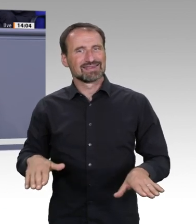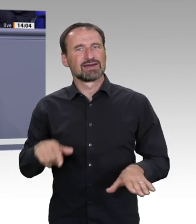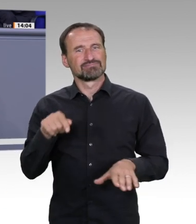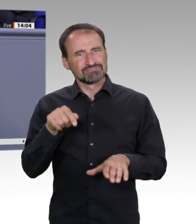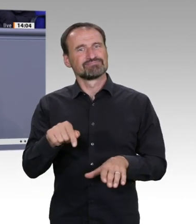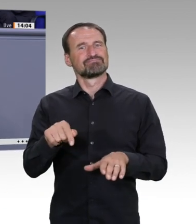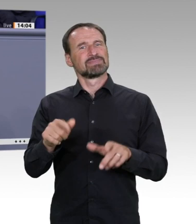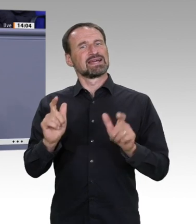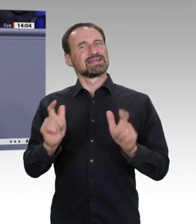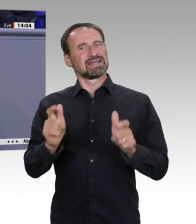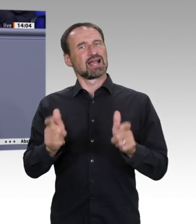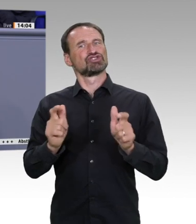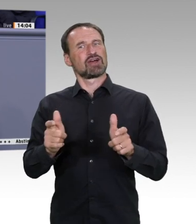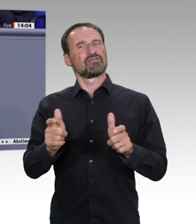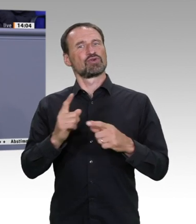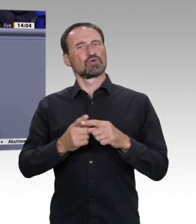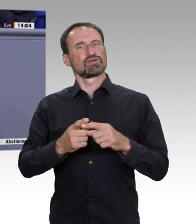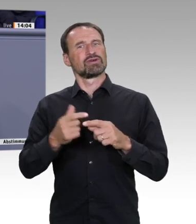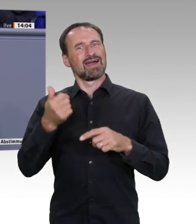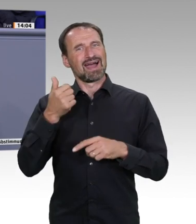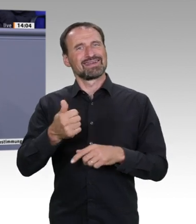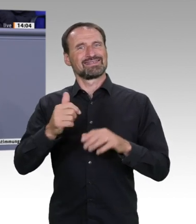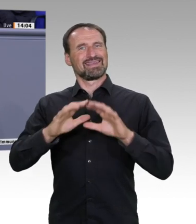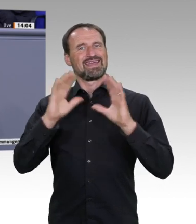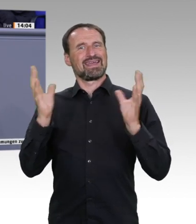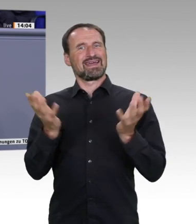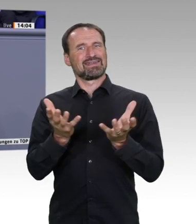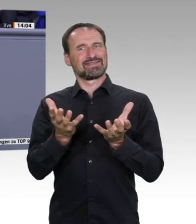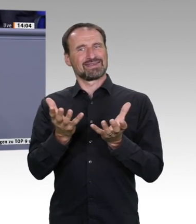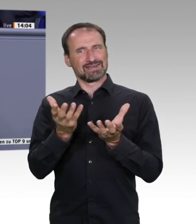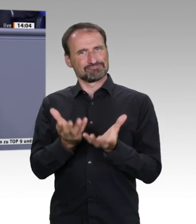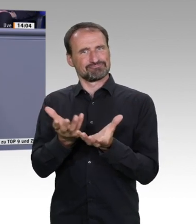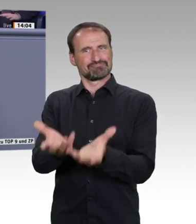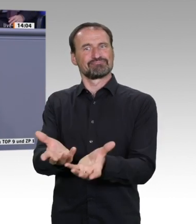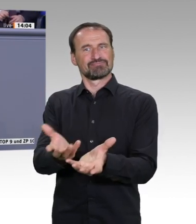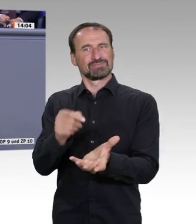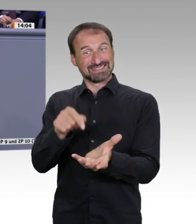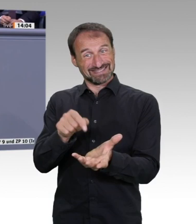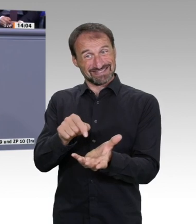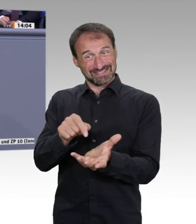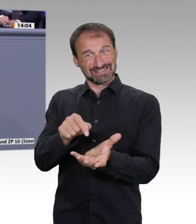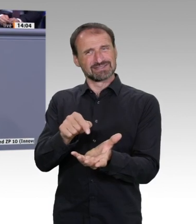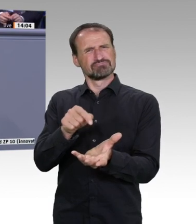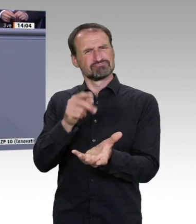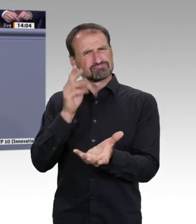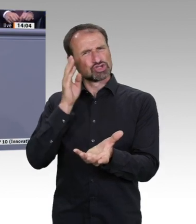nicht nur technologische Innovationen, sondern insbesondere auch soziale Innovationen, die unsere demokratische Kultur,